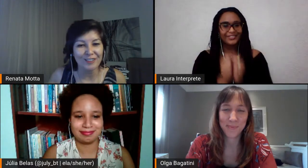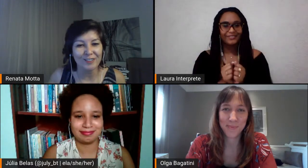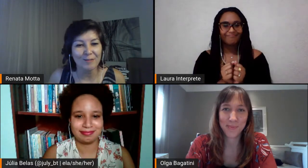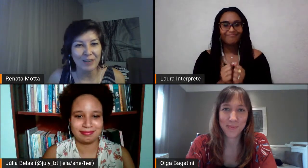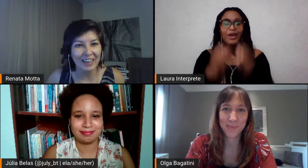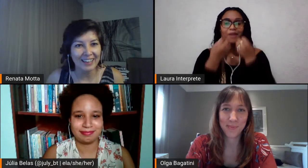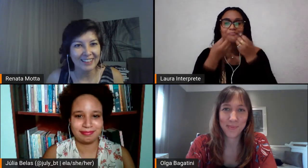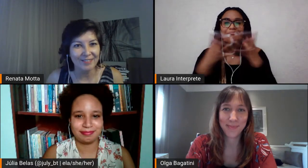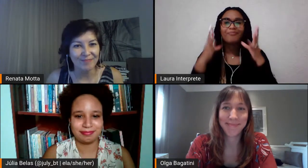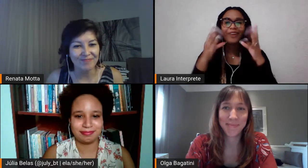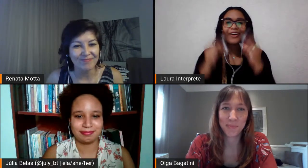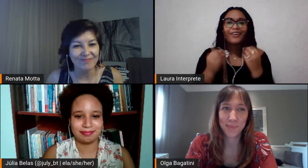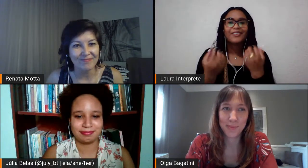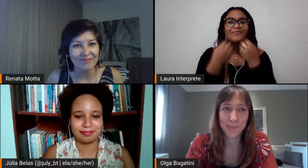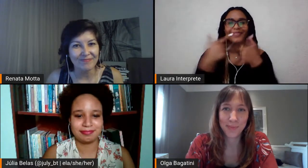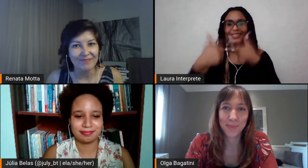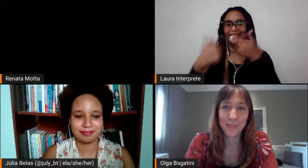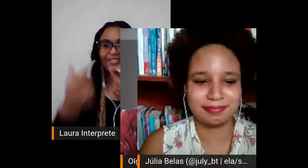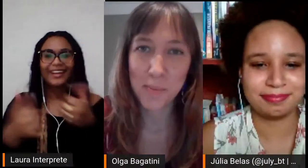a todas. Obrigada.